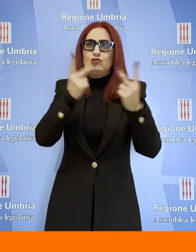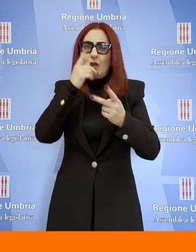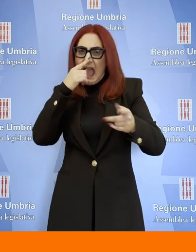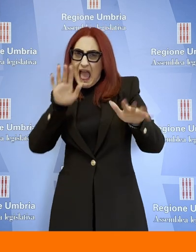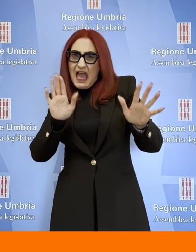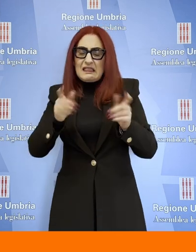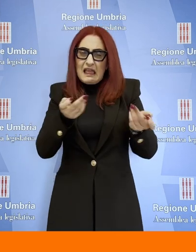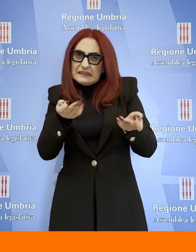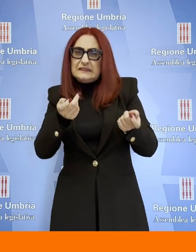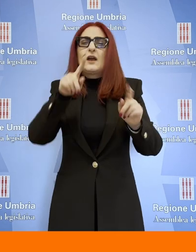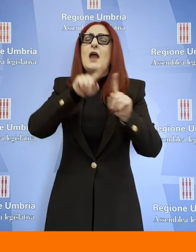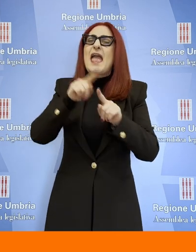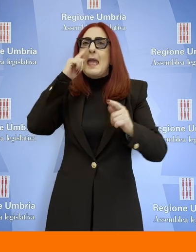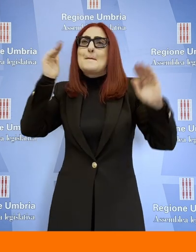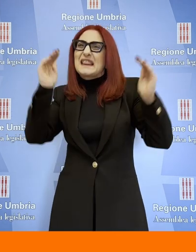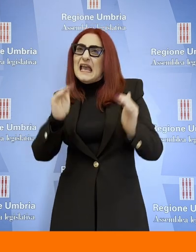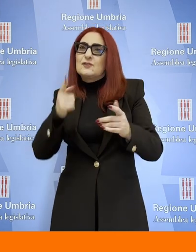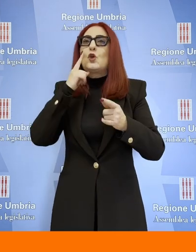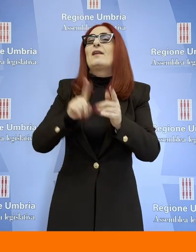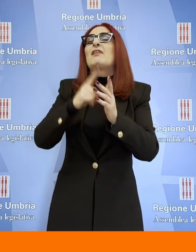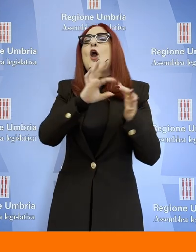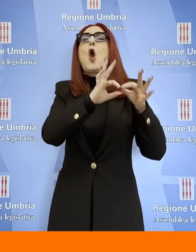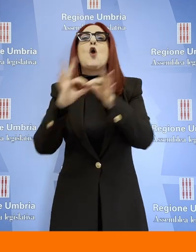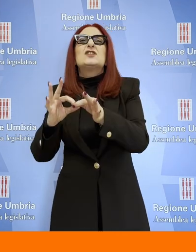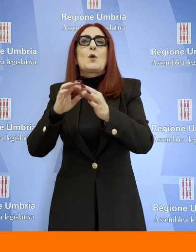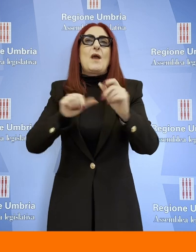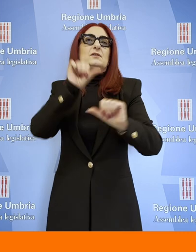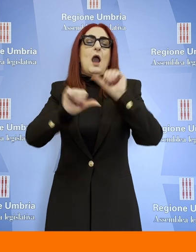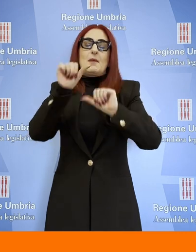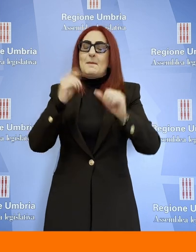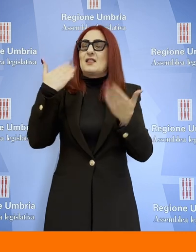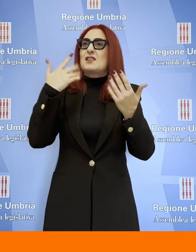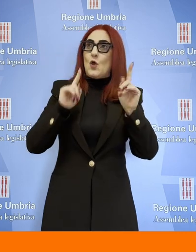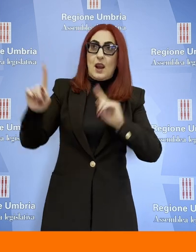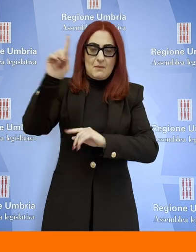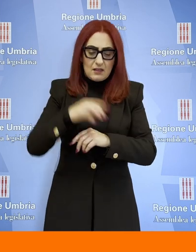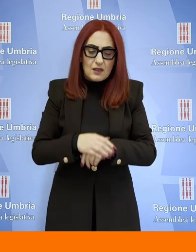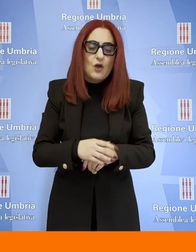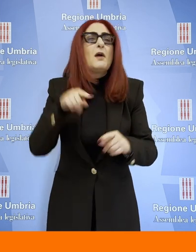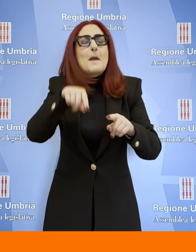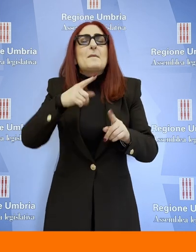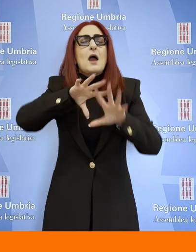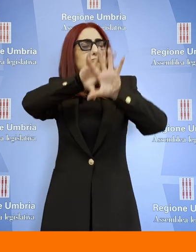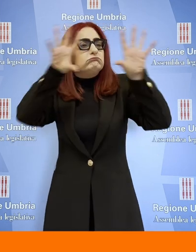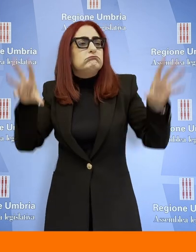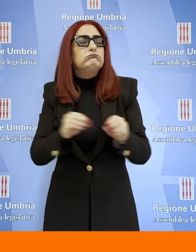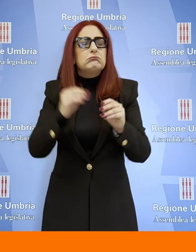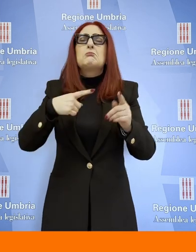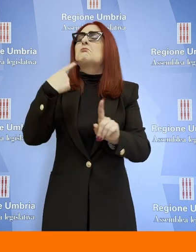statuto un giudizio complessivamente positivo perché fossimo stati vent'anni fa ci sarebbero stati già quattro convegni su queste